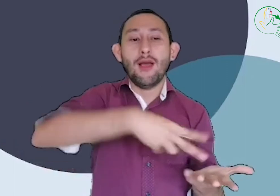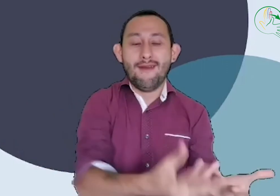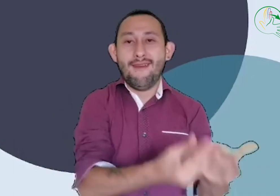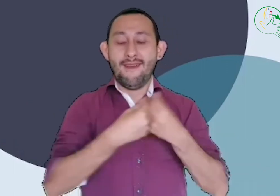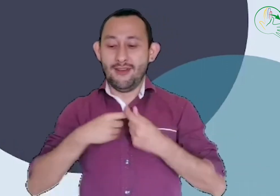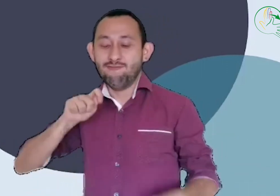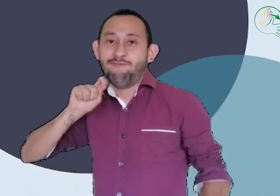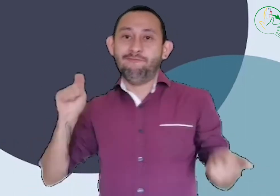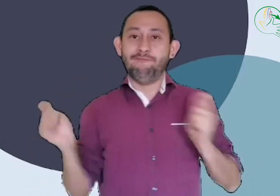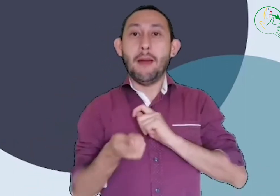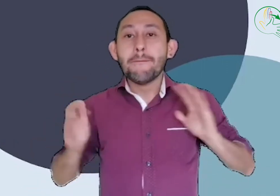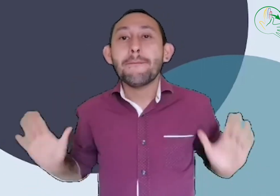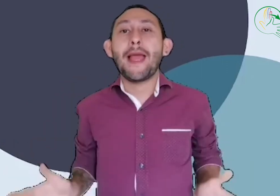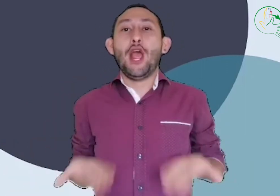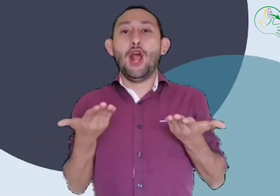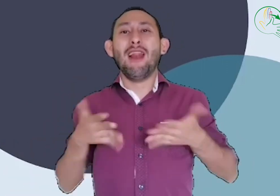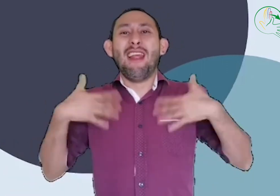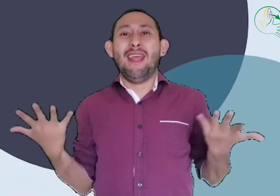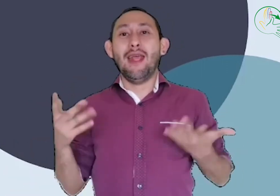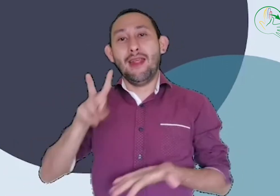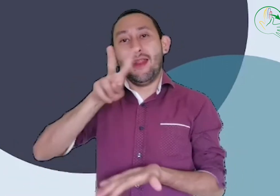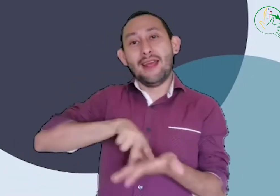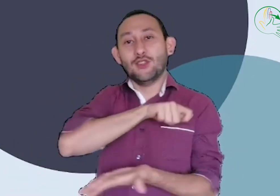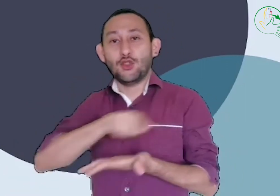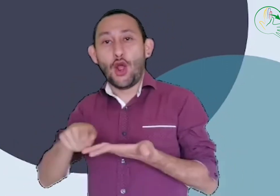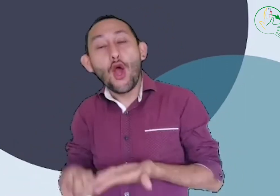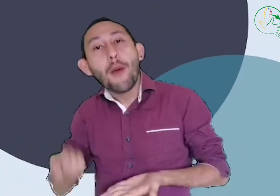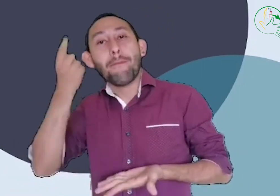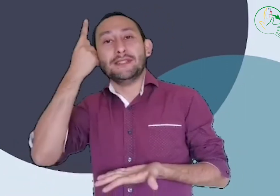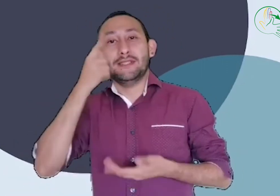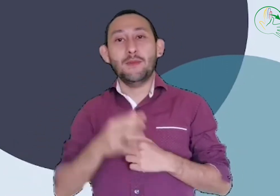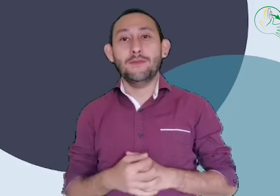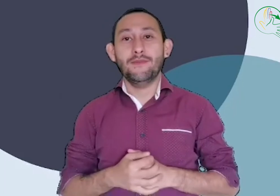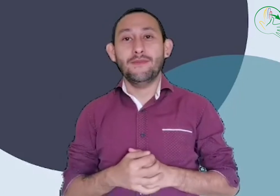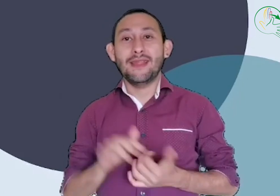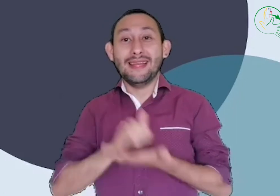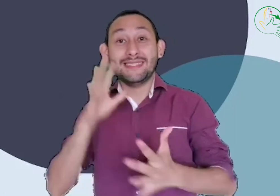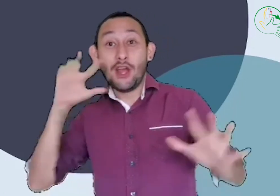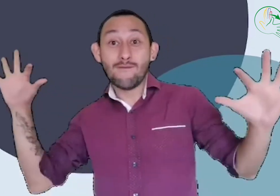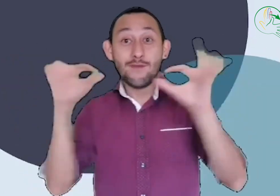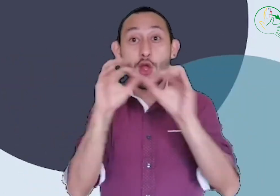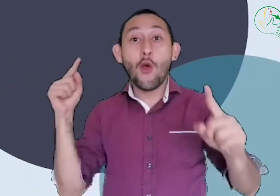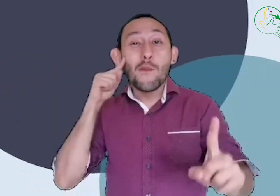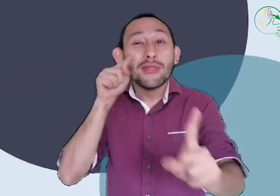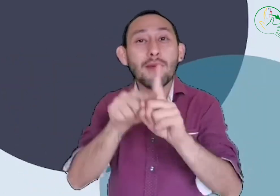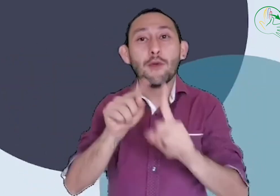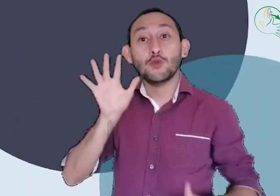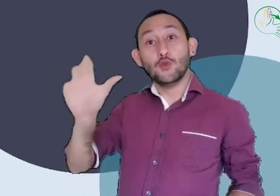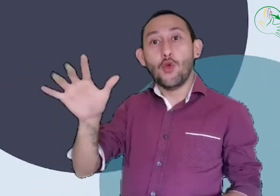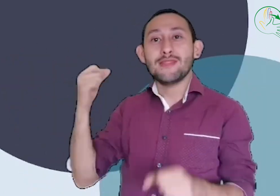de la lectura para poder mejorar su lectoescritura y su comprensión. También está enfocado en